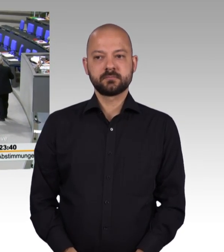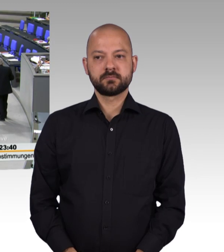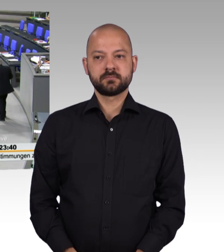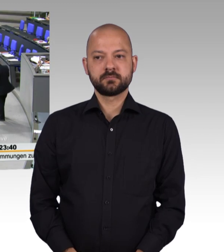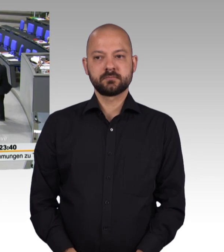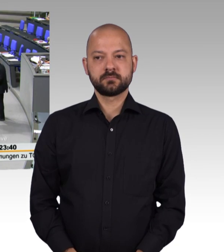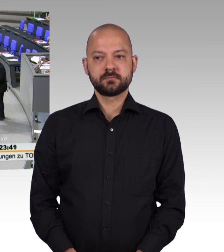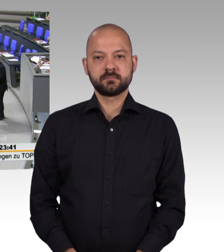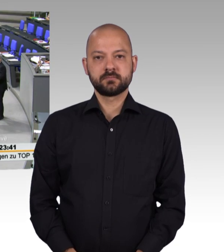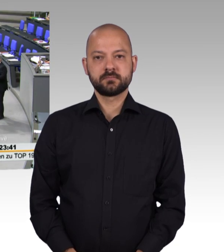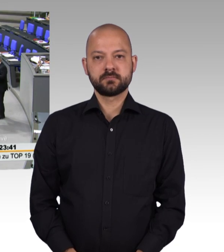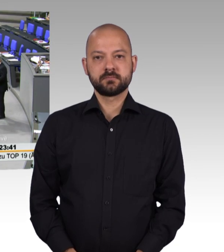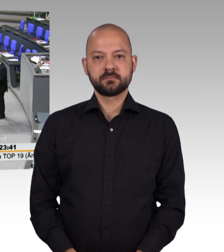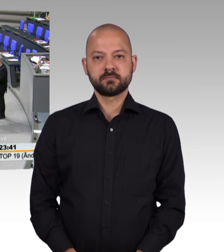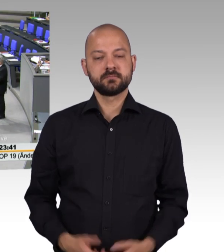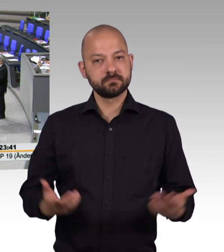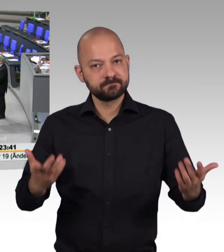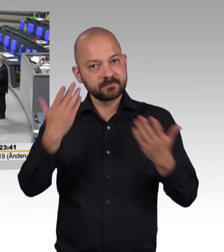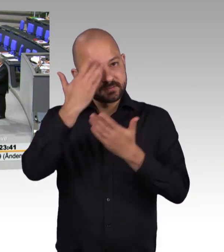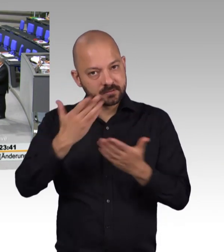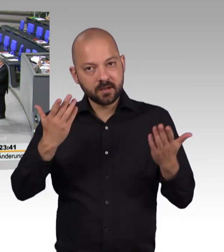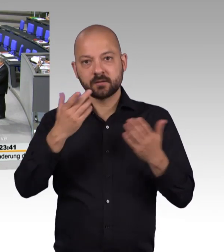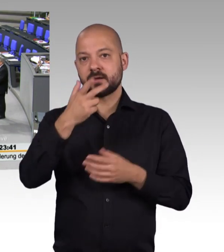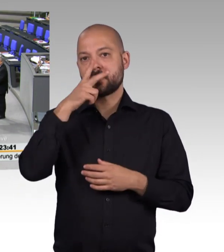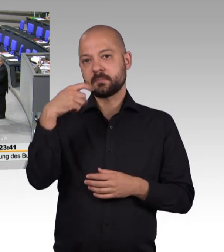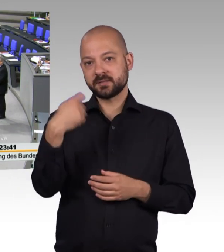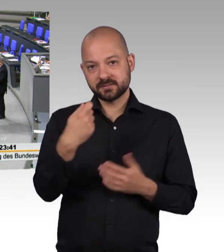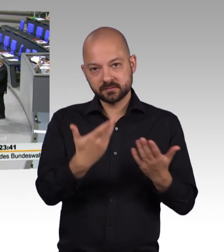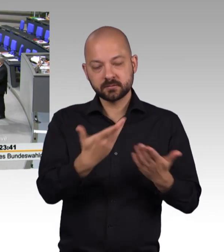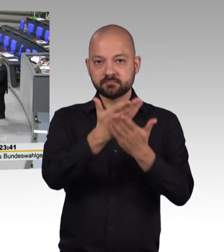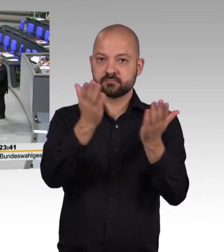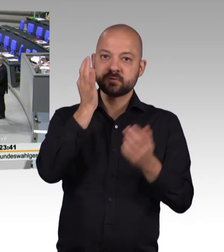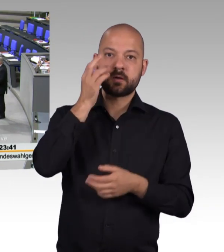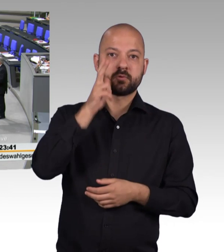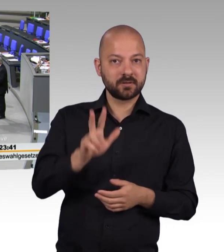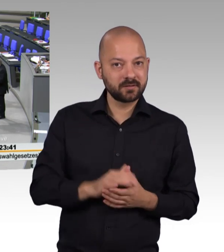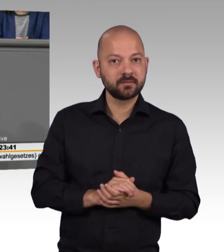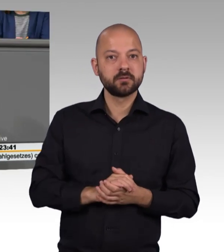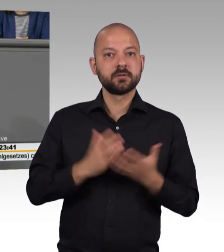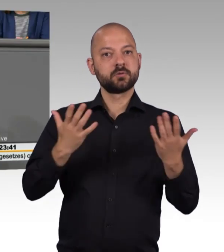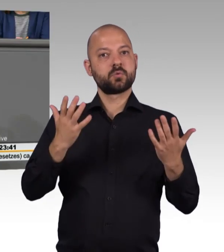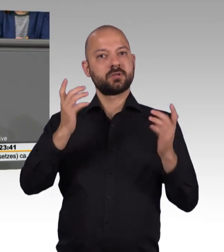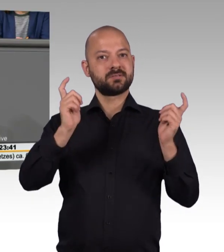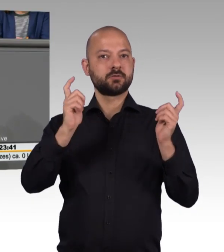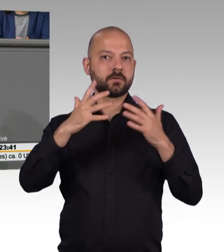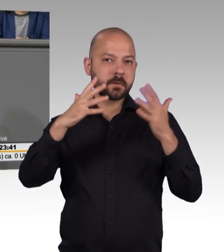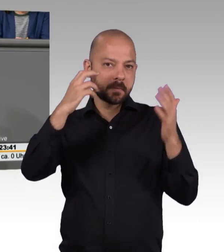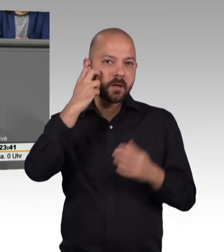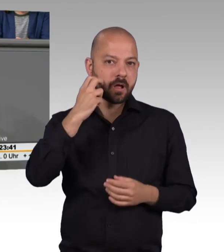Sehr geehrter Herr Präsident! Sehr geehrte Damen und Herren! Die alternde Gesellschaft stellt uns vor große soziale und menschliche Herausforderungen, insbesondere durch die